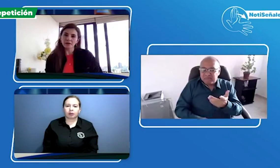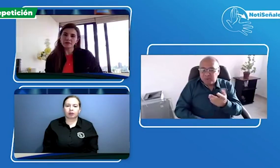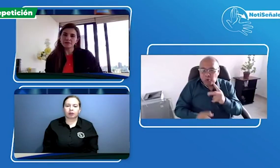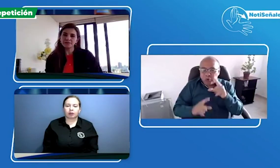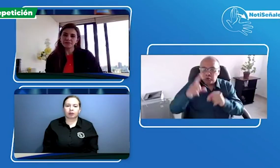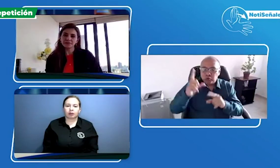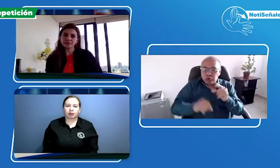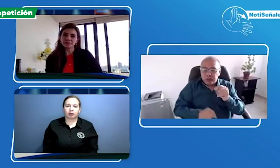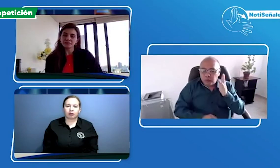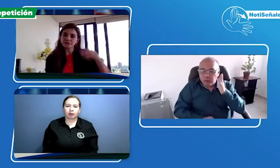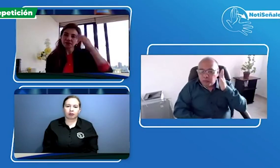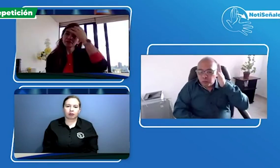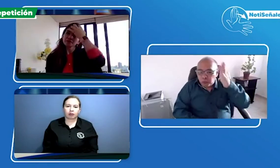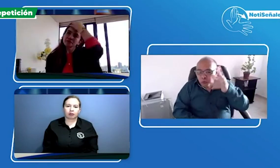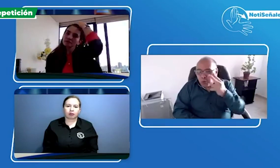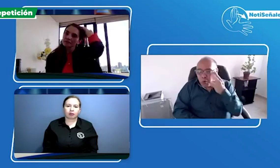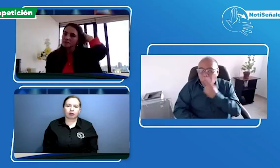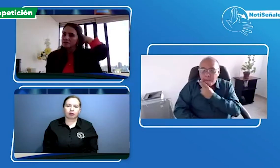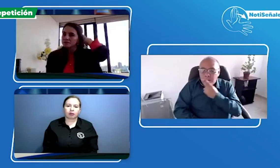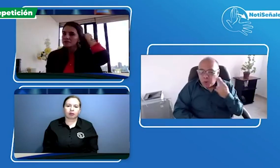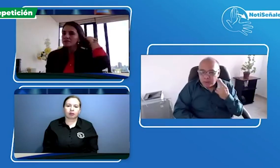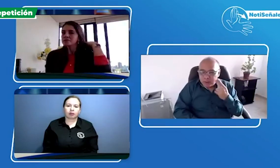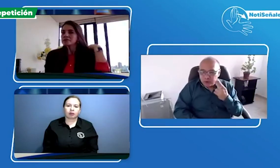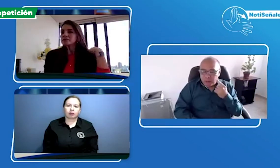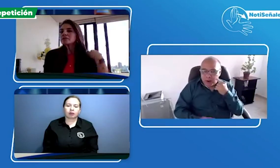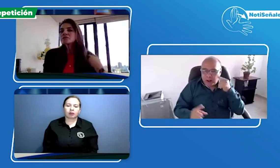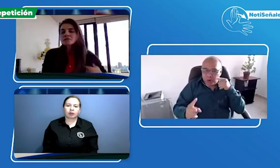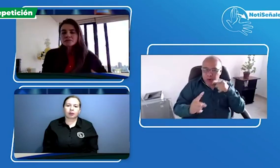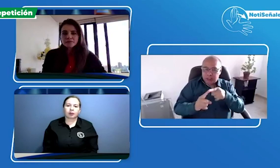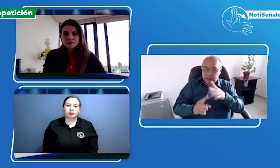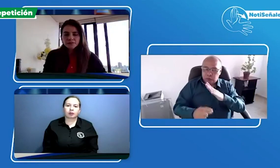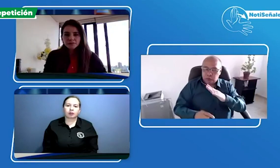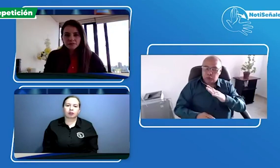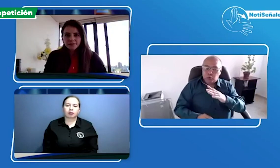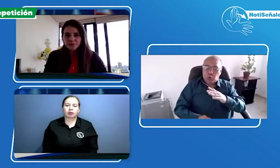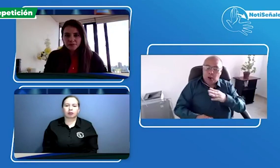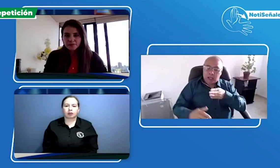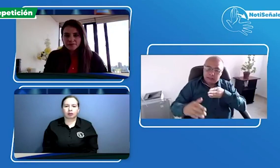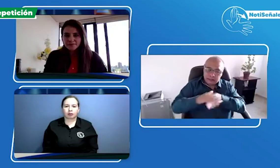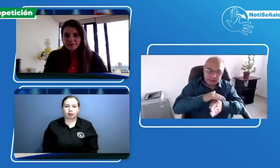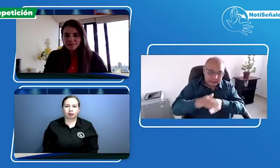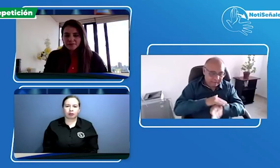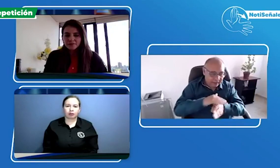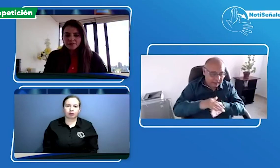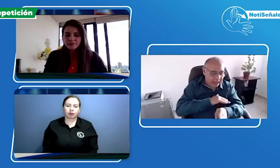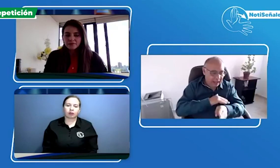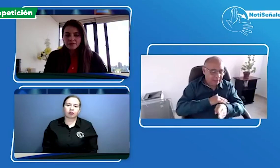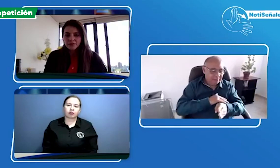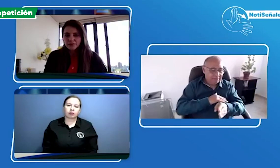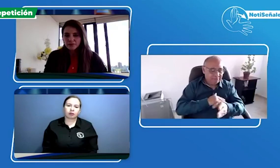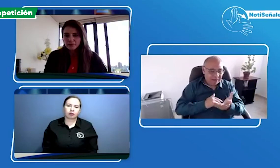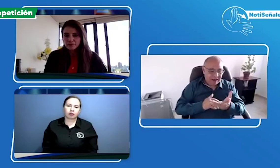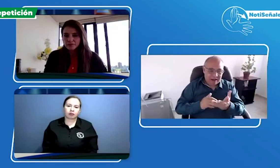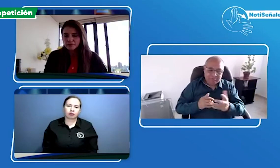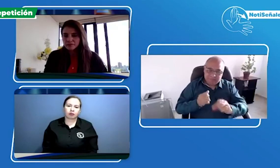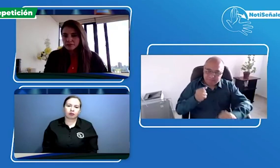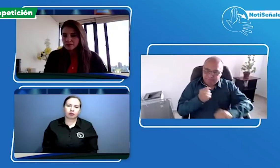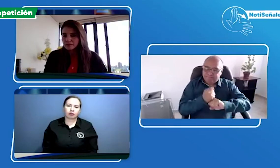su pregunta y la última pregunta que quisiera hacerte es ¿cuál es el compromiso de col subsidio hacia futuro